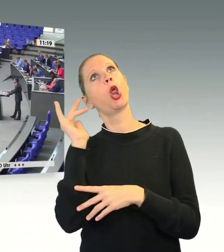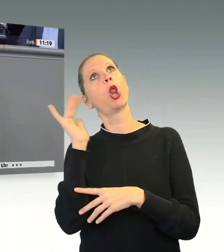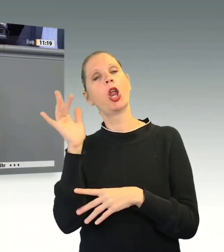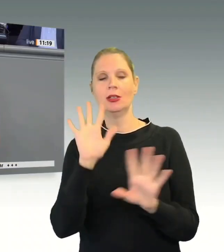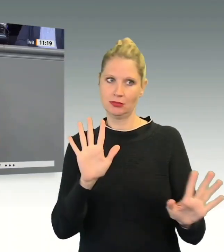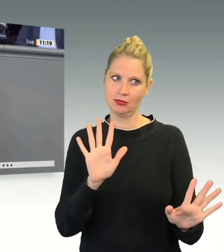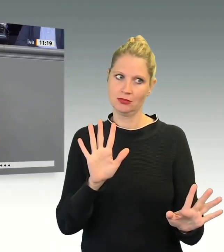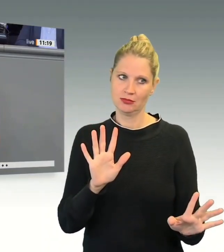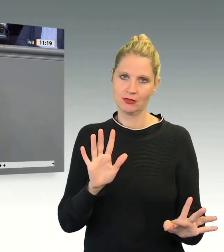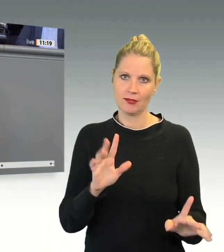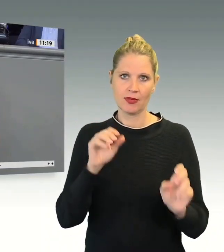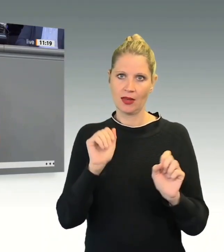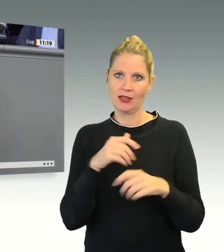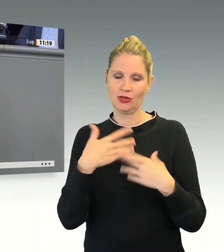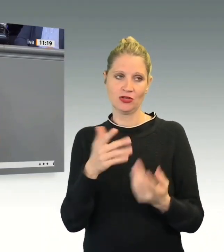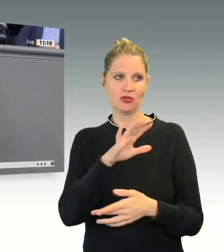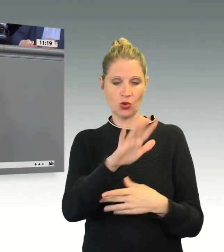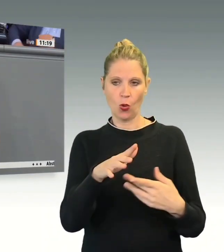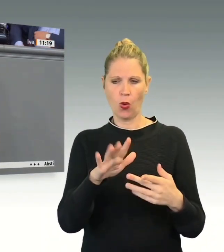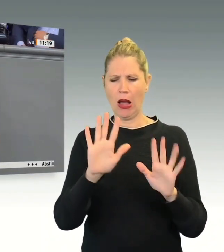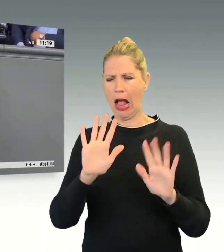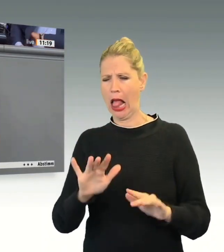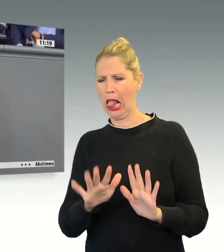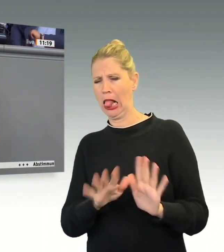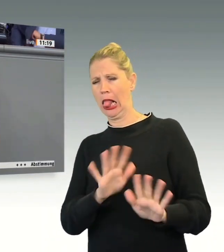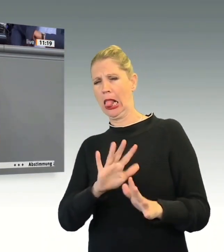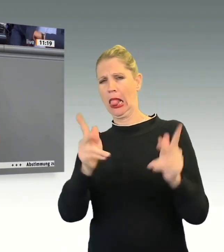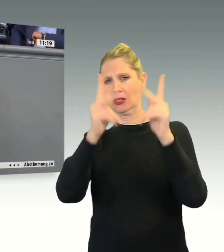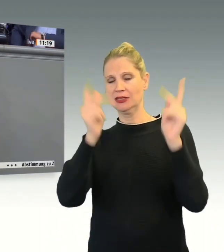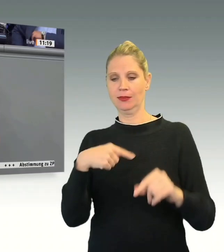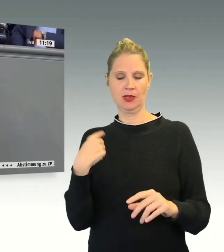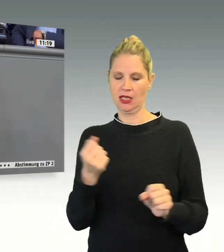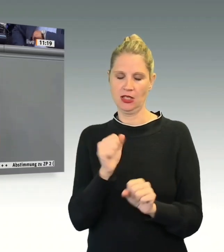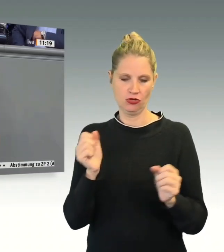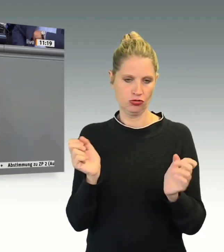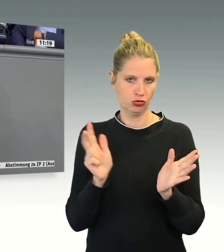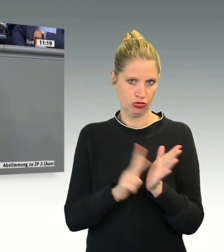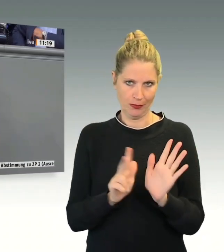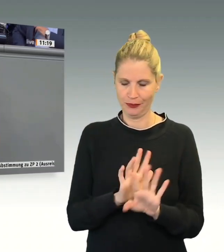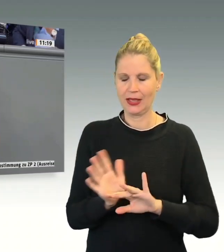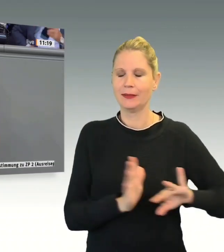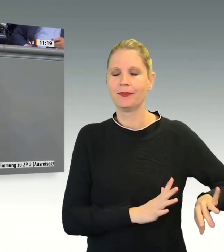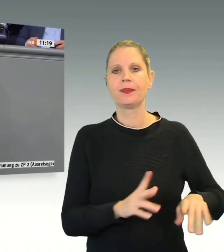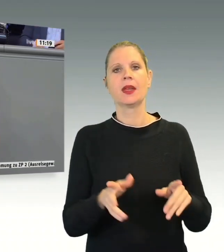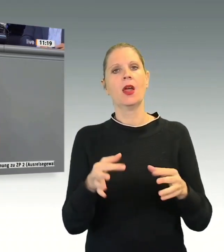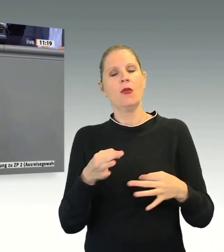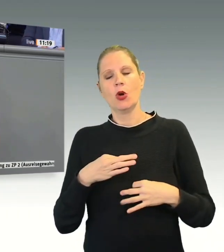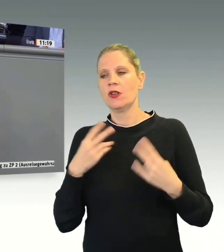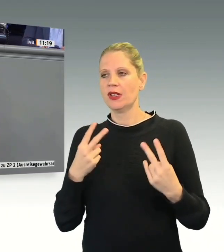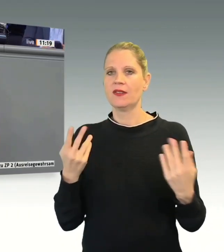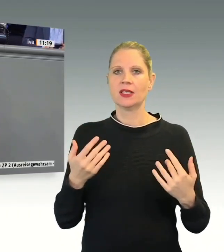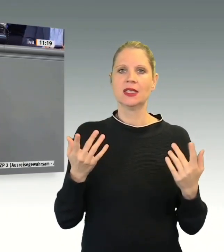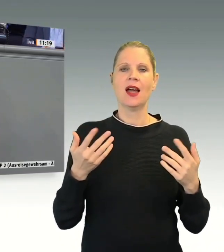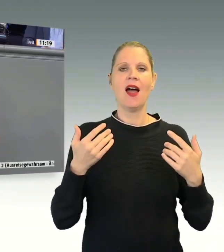schon nach der Rede nicht zustimmen. Richtig ist, dass wir uns unter Wahrung der menschenrechtlichen Standards und des